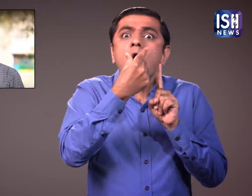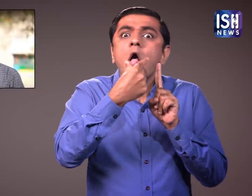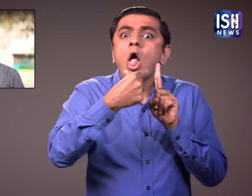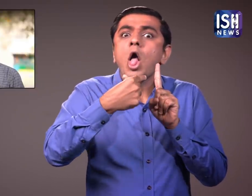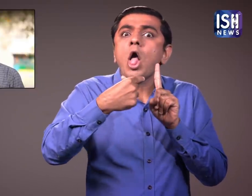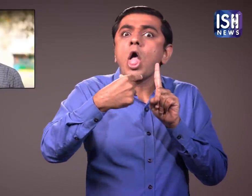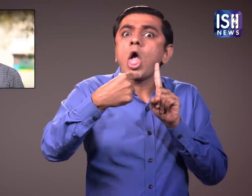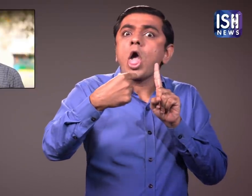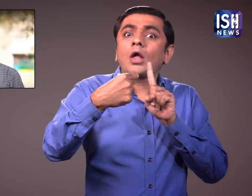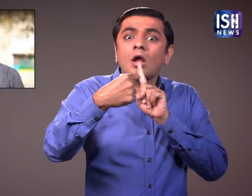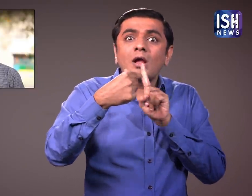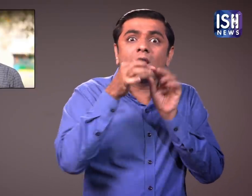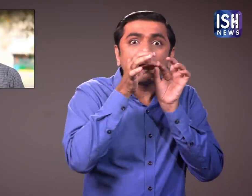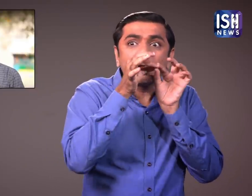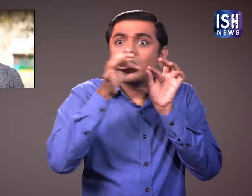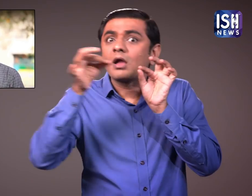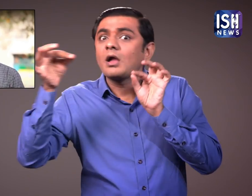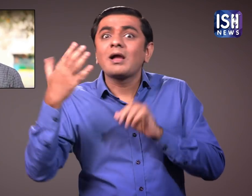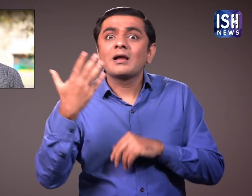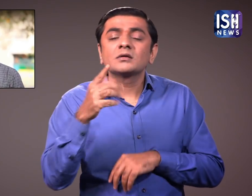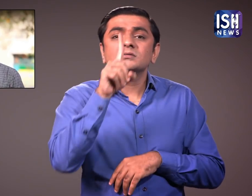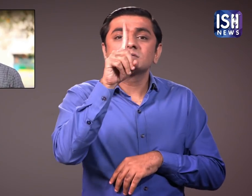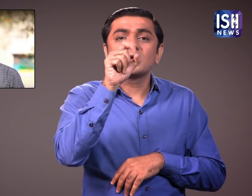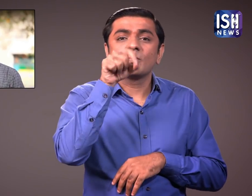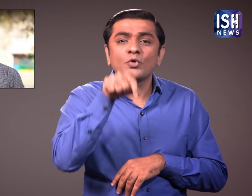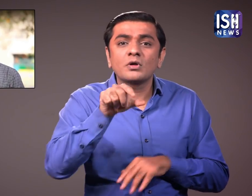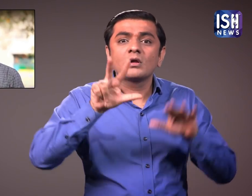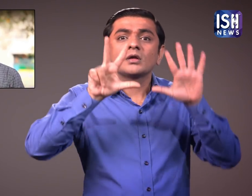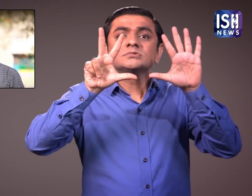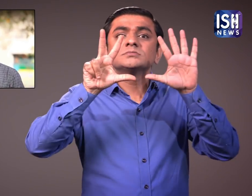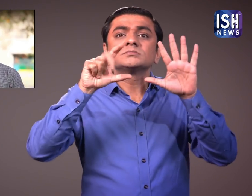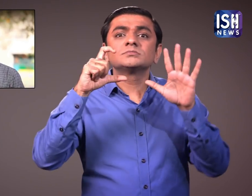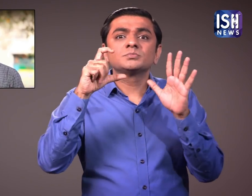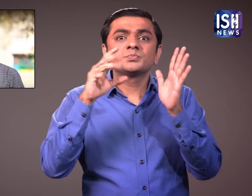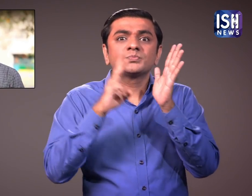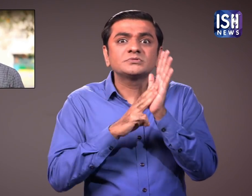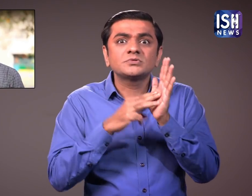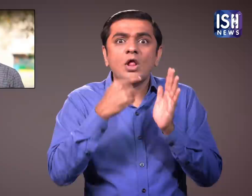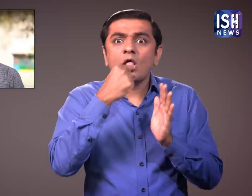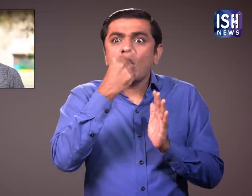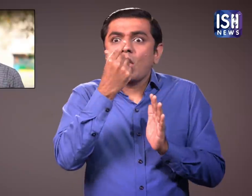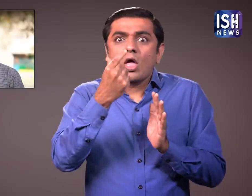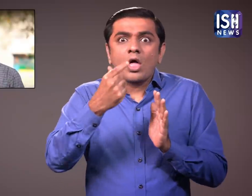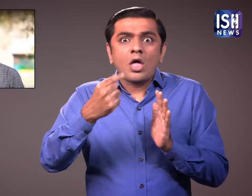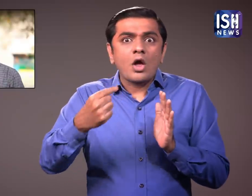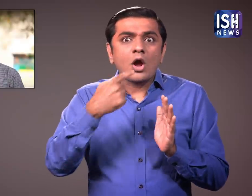एक जीप 10.8 cm लंबी है, उसकी जीप बहुत लंबी है.